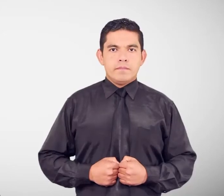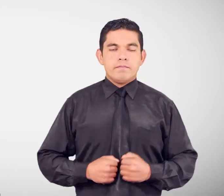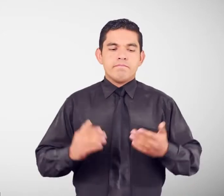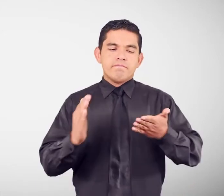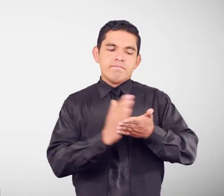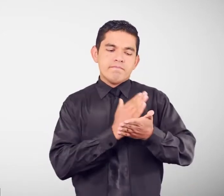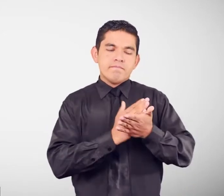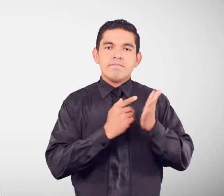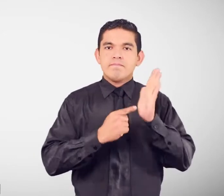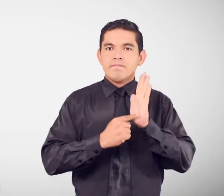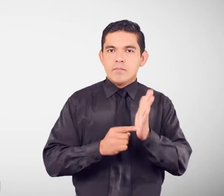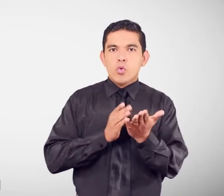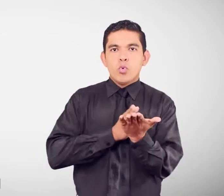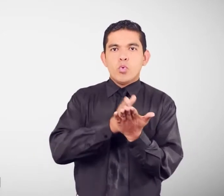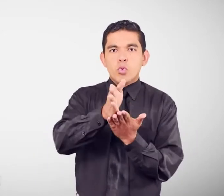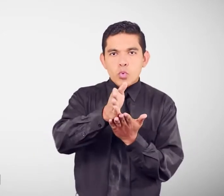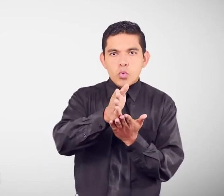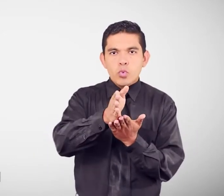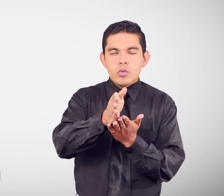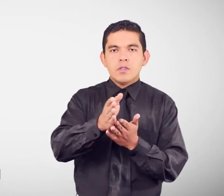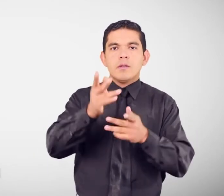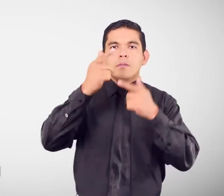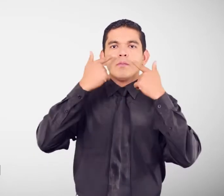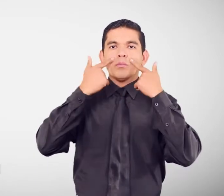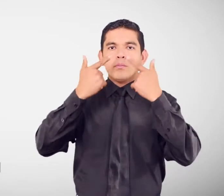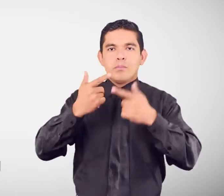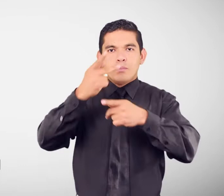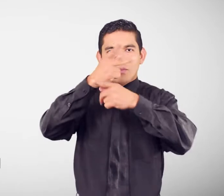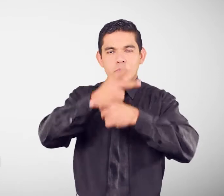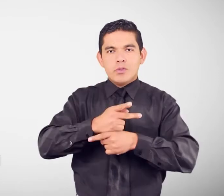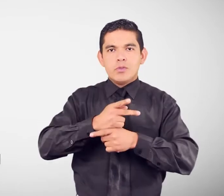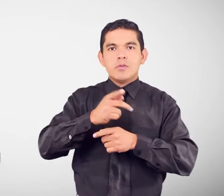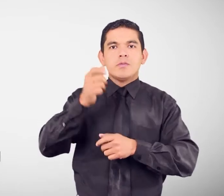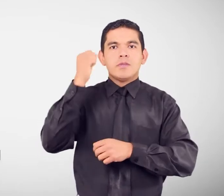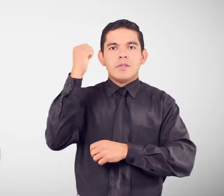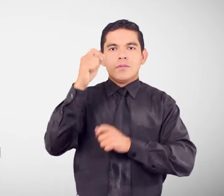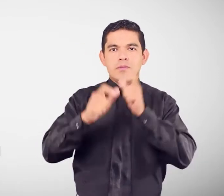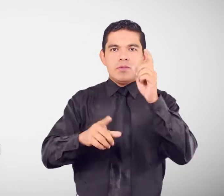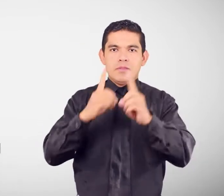RUTAS PARA LA PROTECCIÓN DE DERECHOS DE LAS PERSONAS CON DISCAPACIDAD